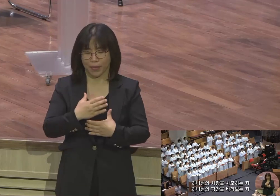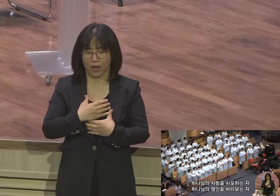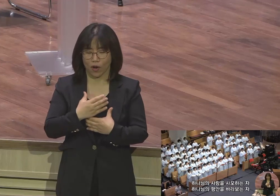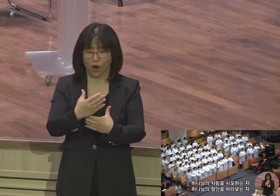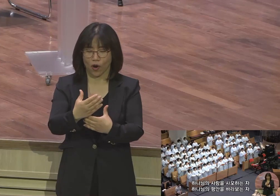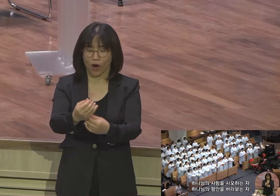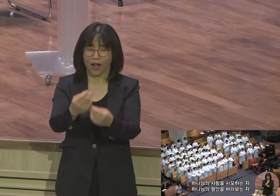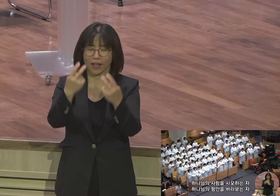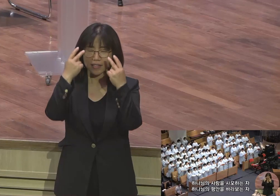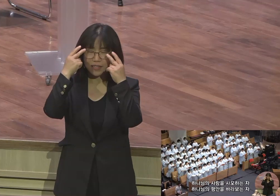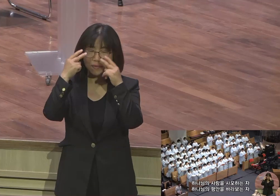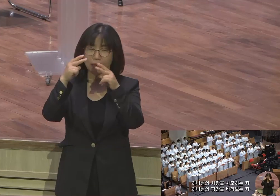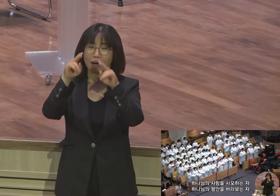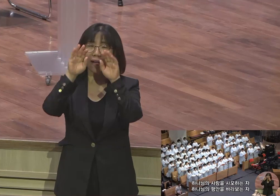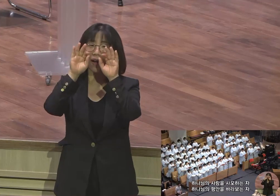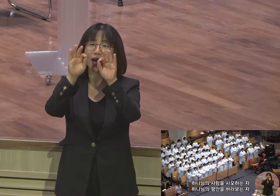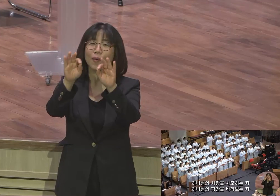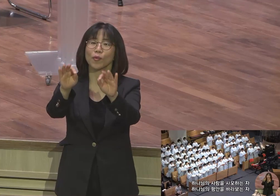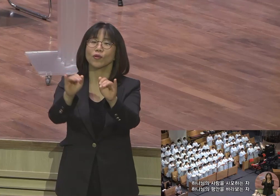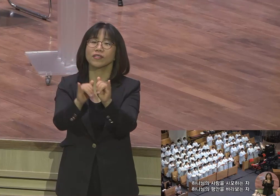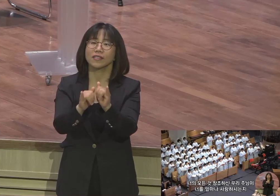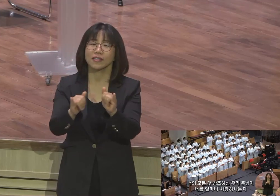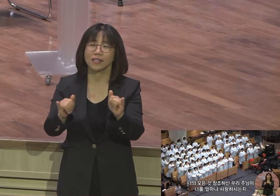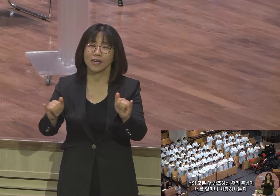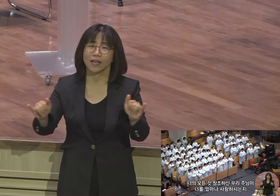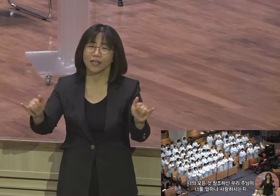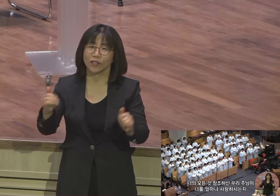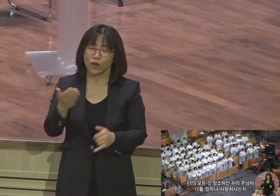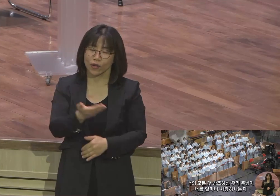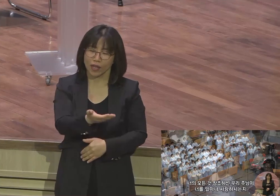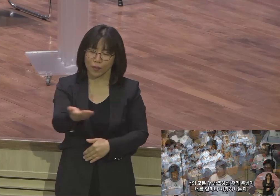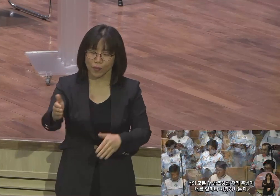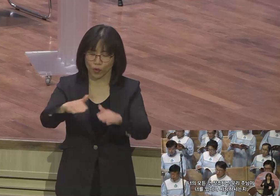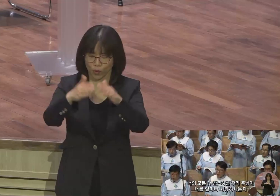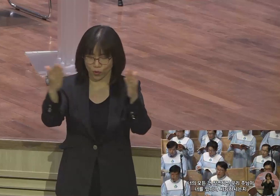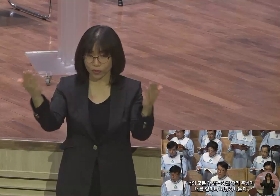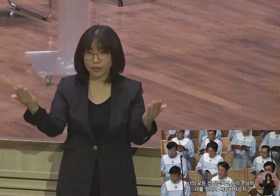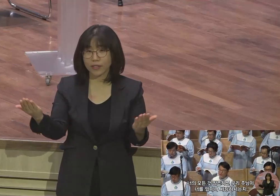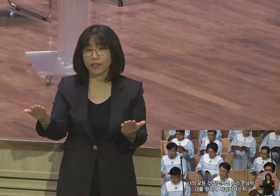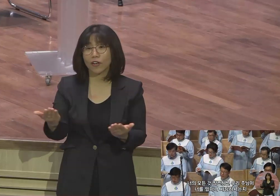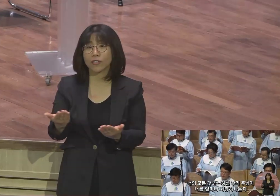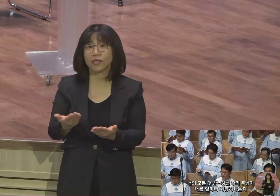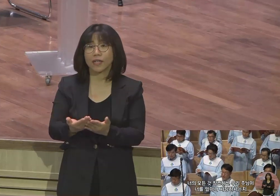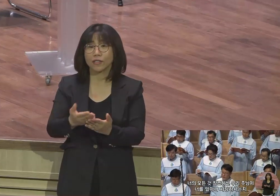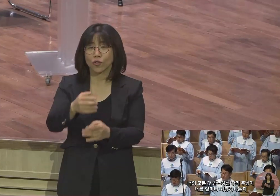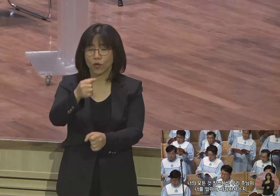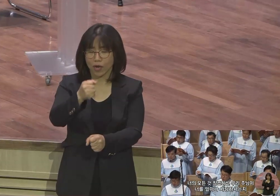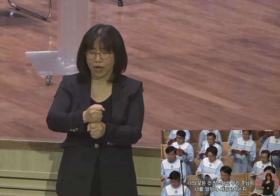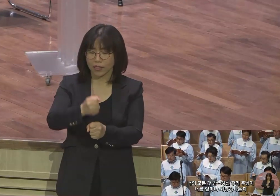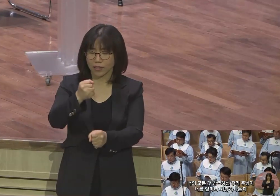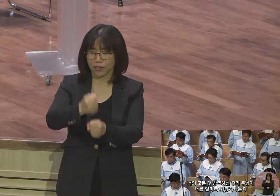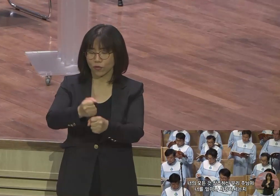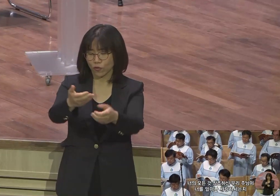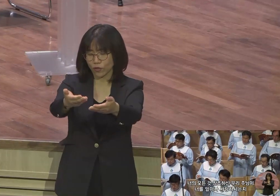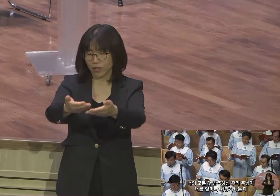편안을 바라보는 자 너의 모든 것 창조하신 우리